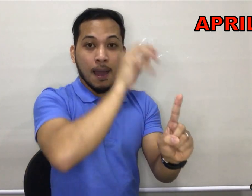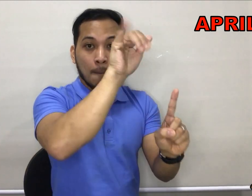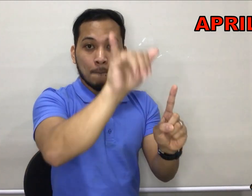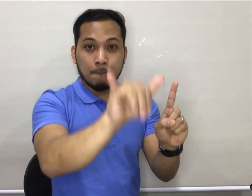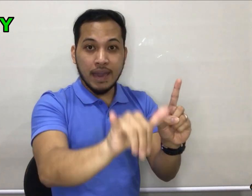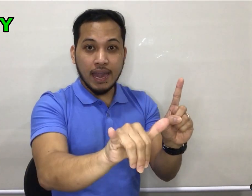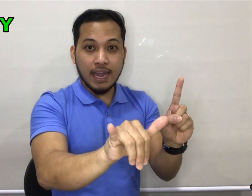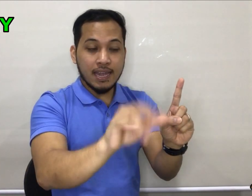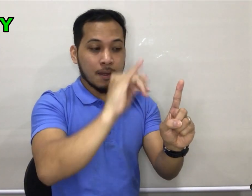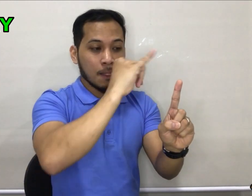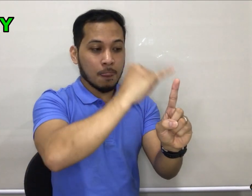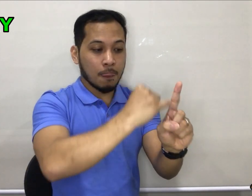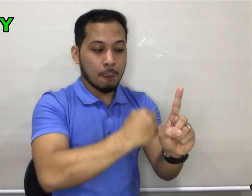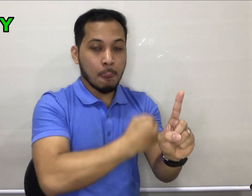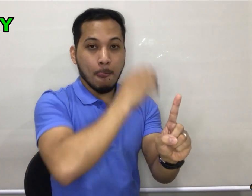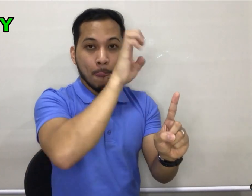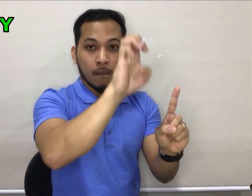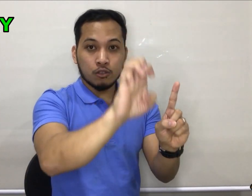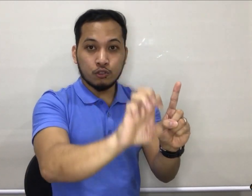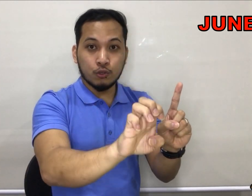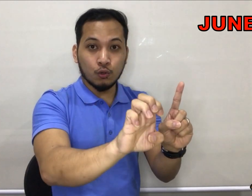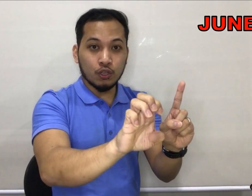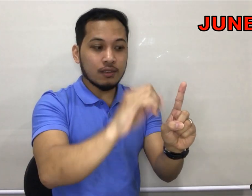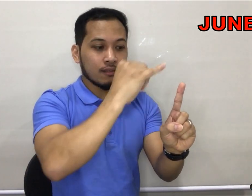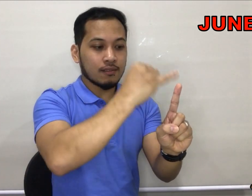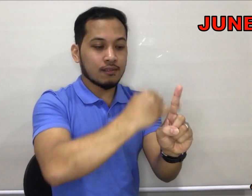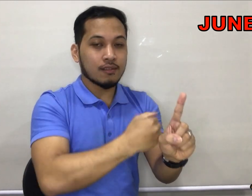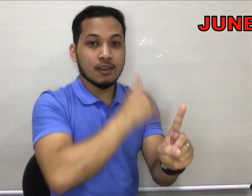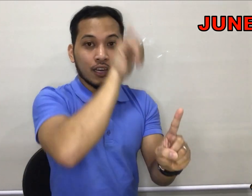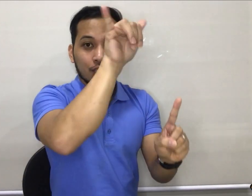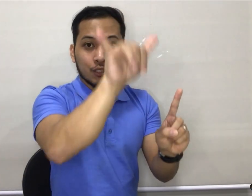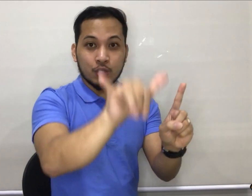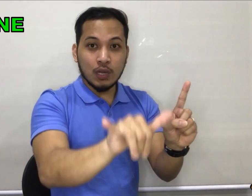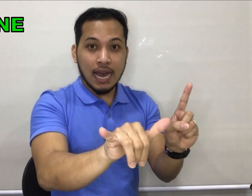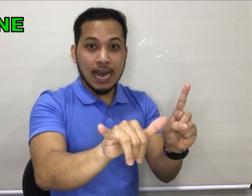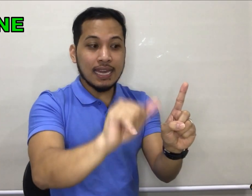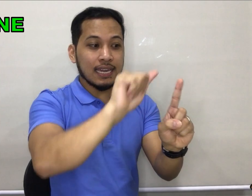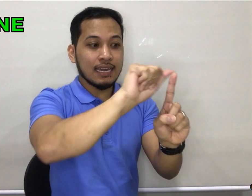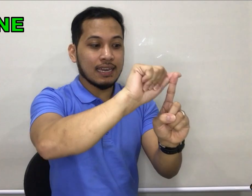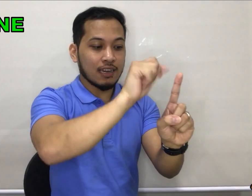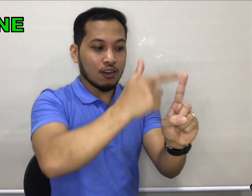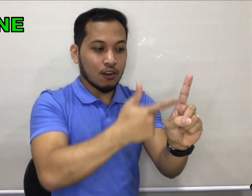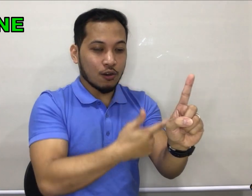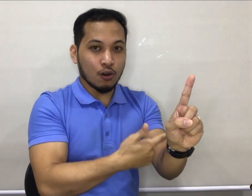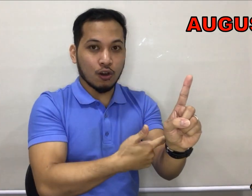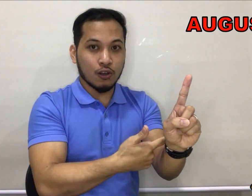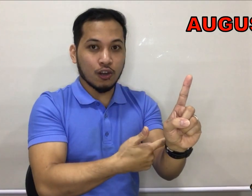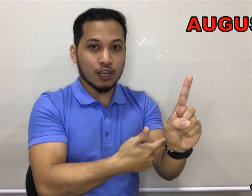May. June. July. August.